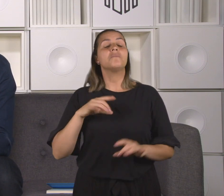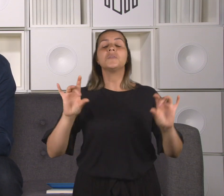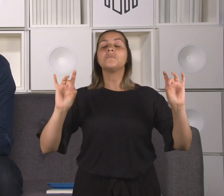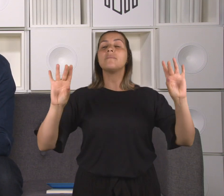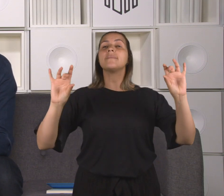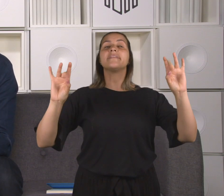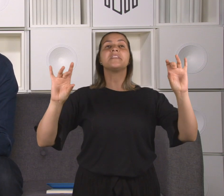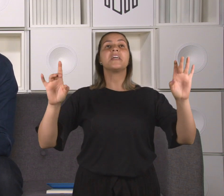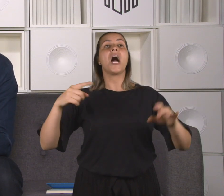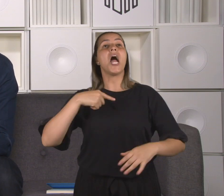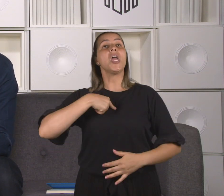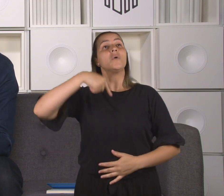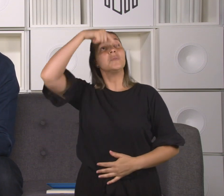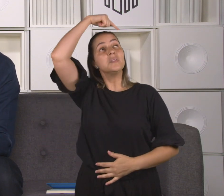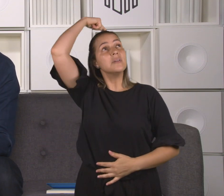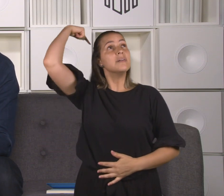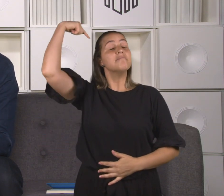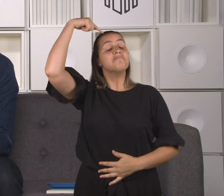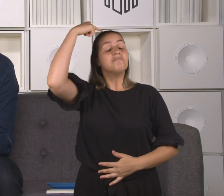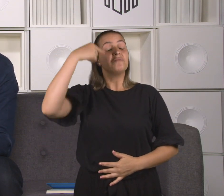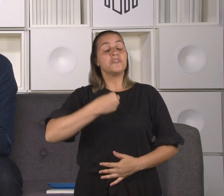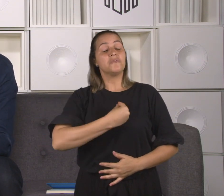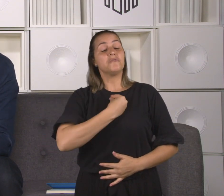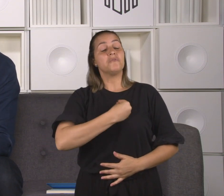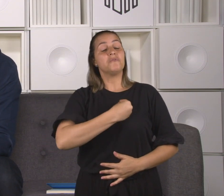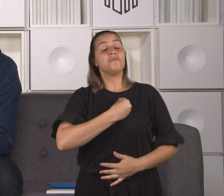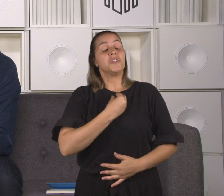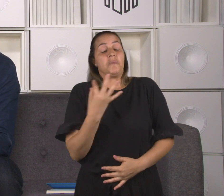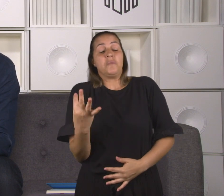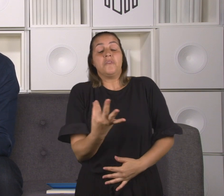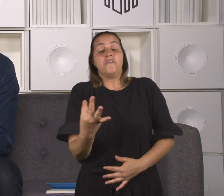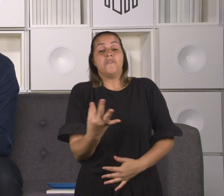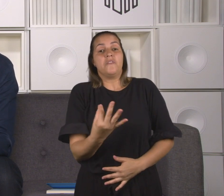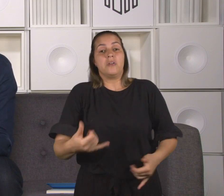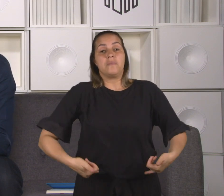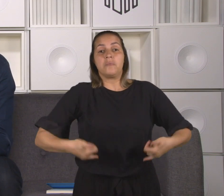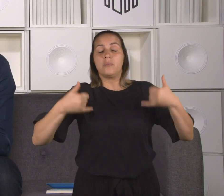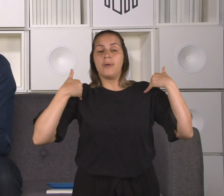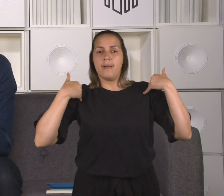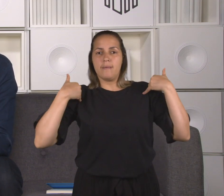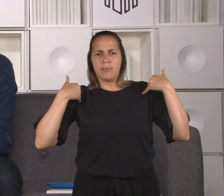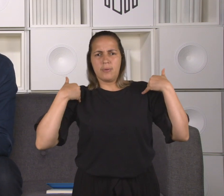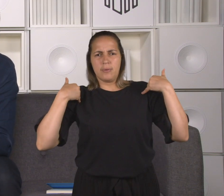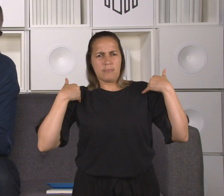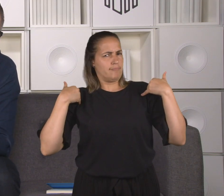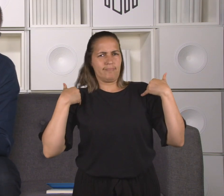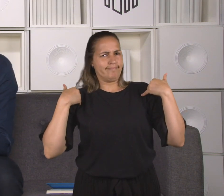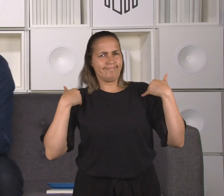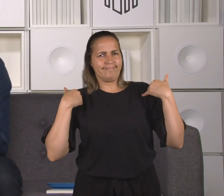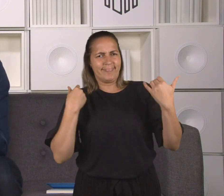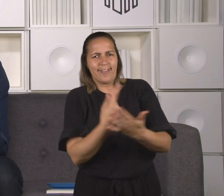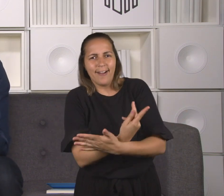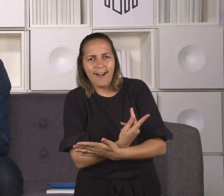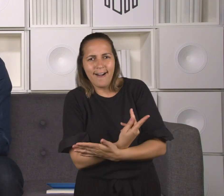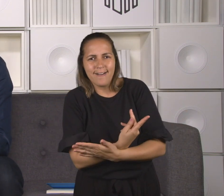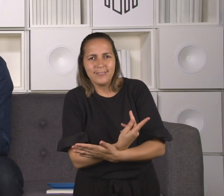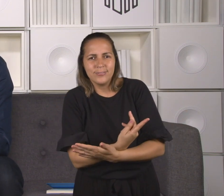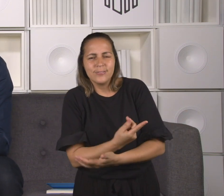mais pura, mais limpo, mais limpa, mais digno, mais digna? Quem são os seus leprosos?